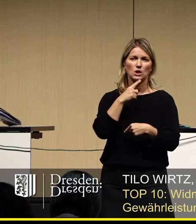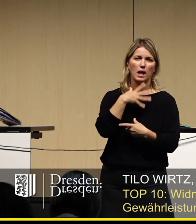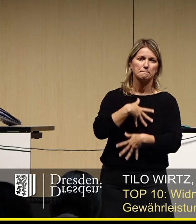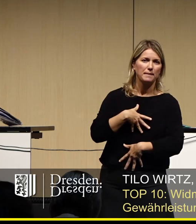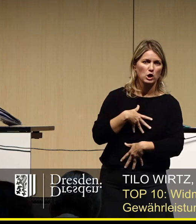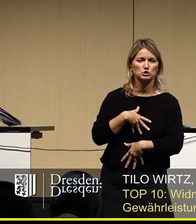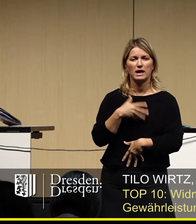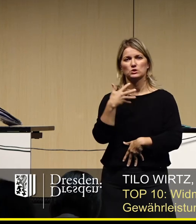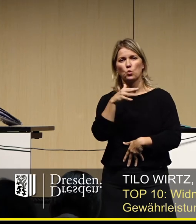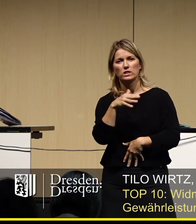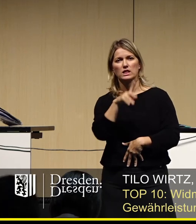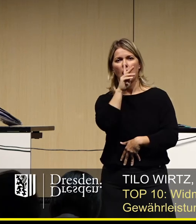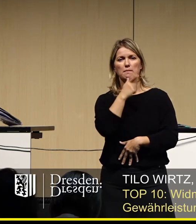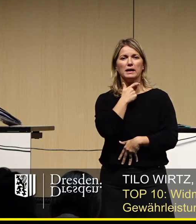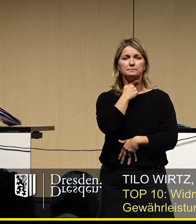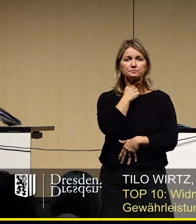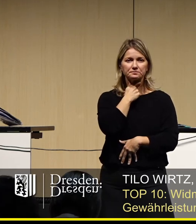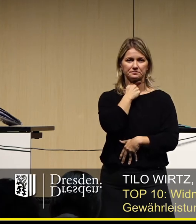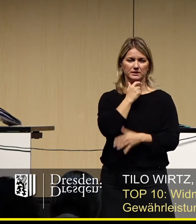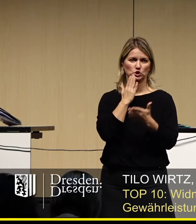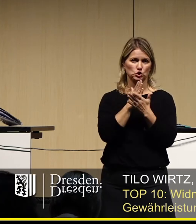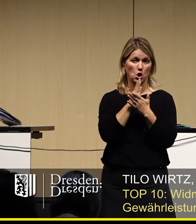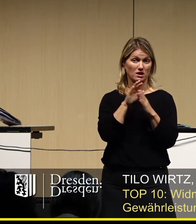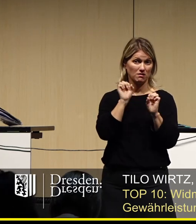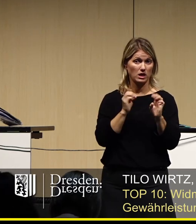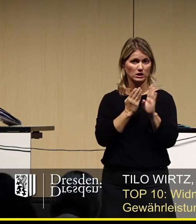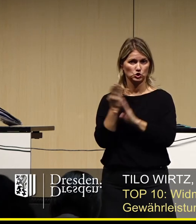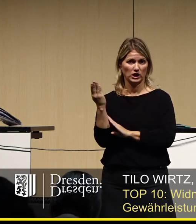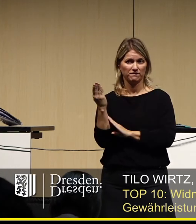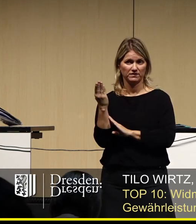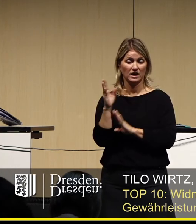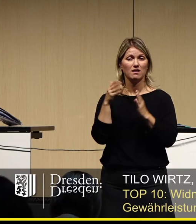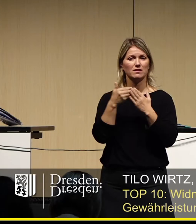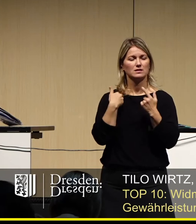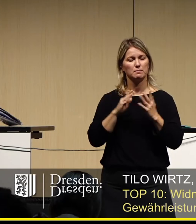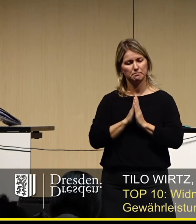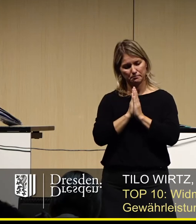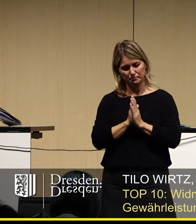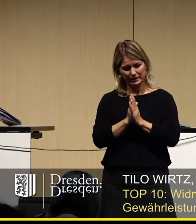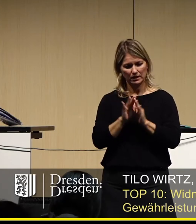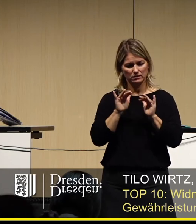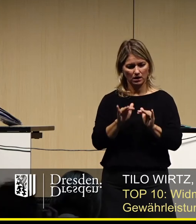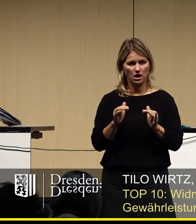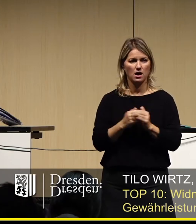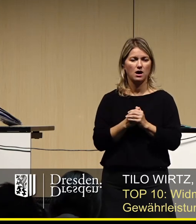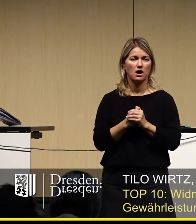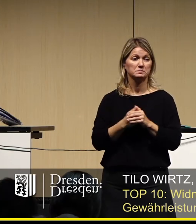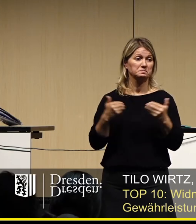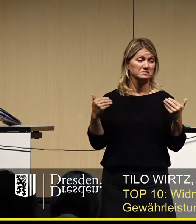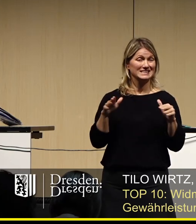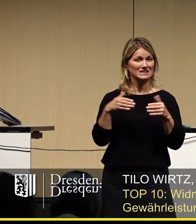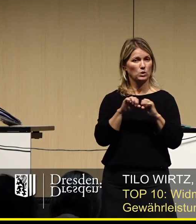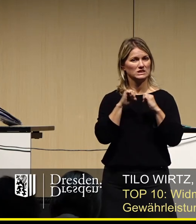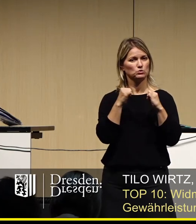Halsschmerzen haben, dass das schief gehen könnte und wir hätten die Bitte, dass im Prinzip die Situation